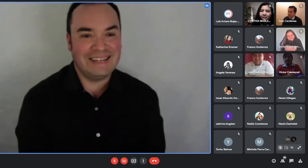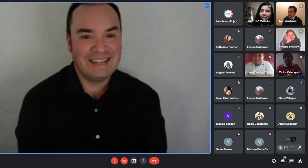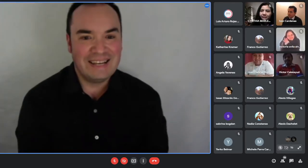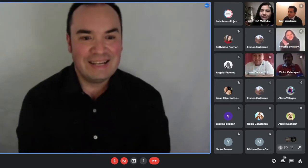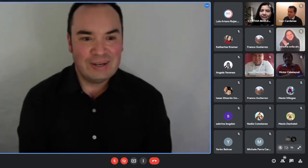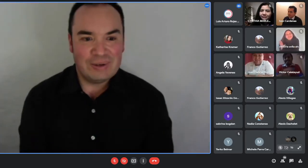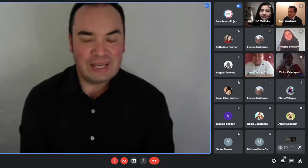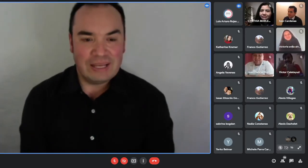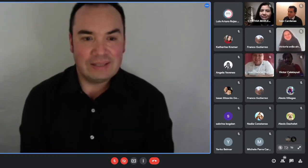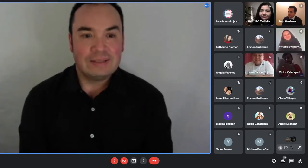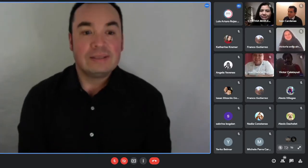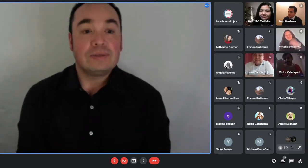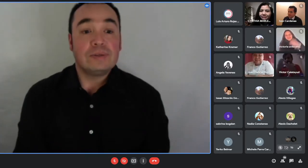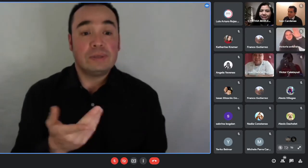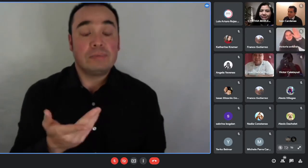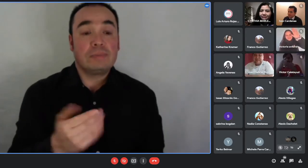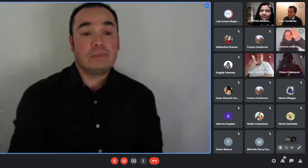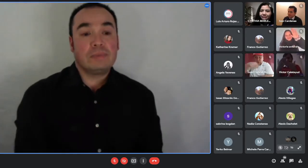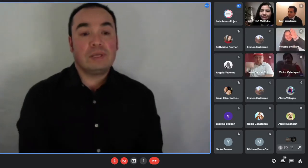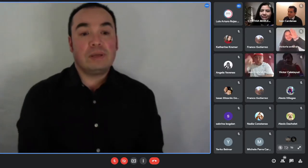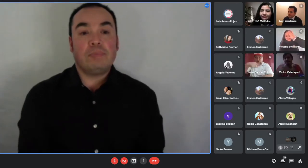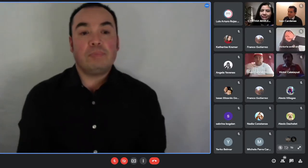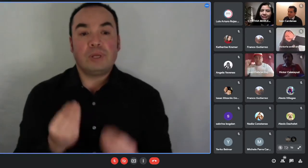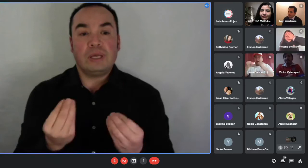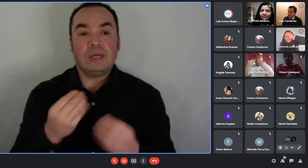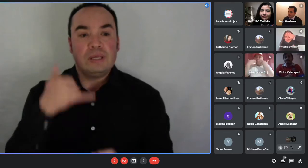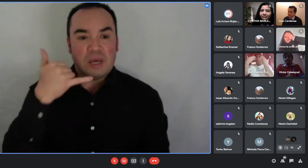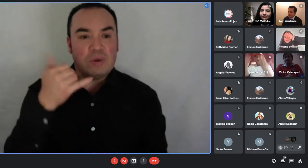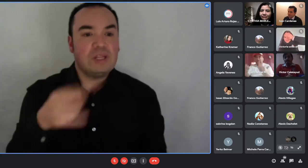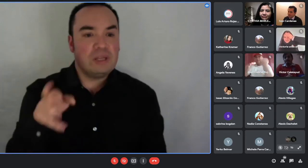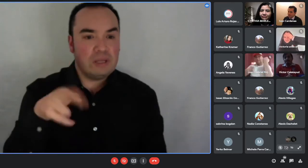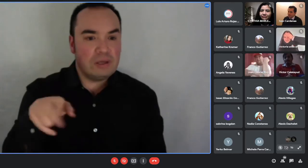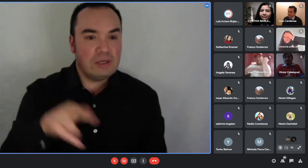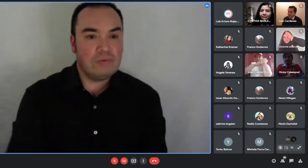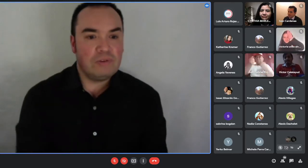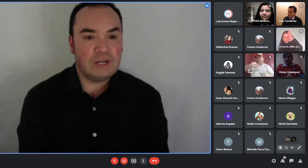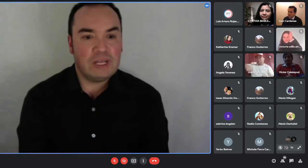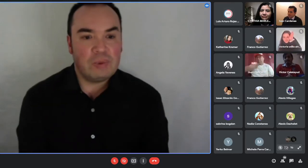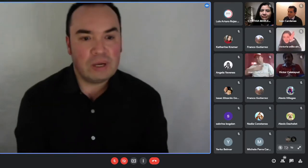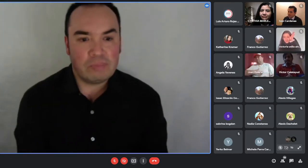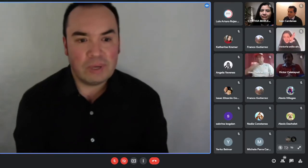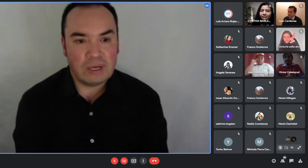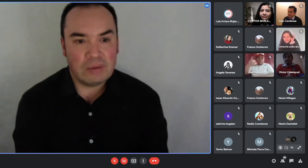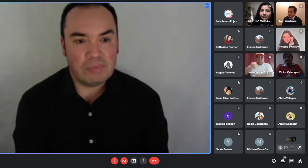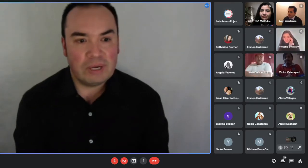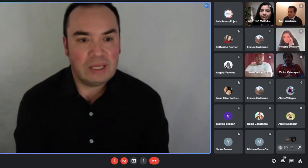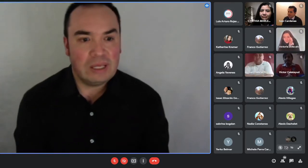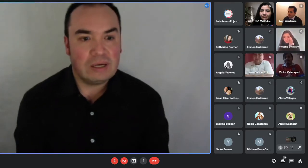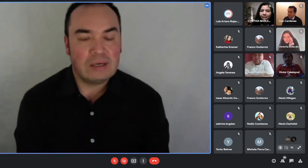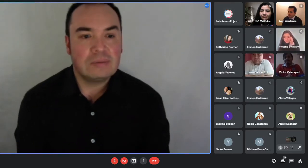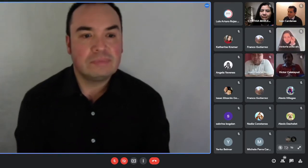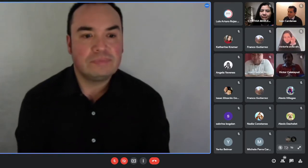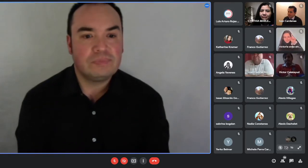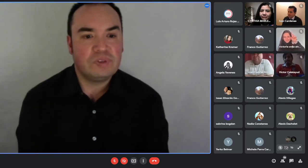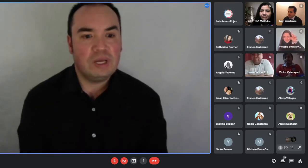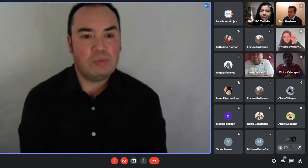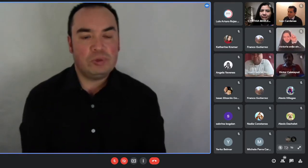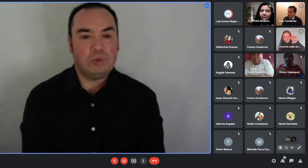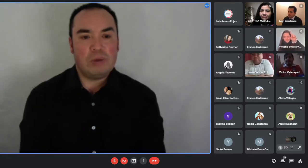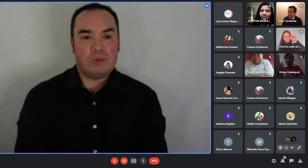¿por qué llaman y vuelven a llamar para ir si ya postulado presentamos todo básicamente eso